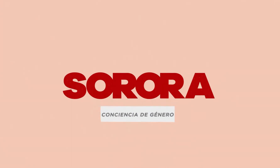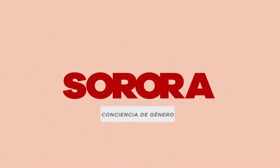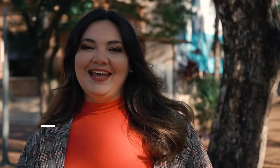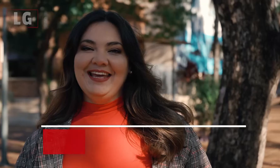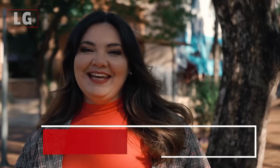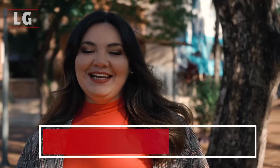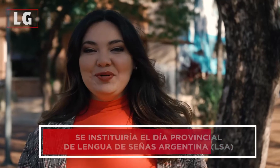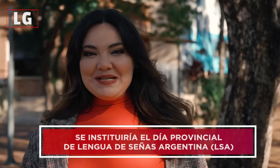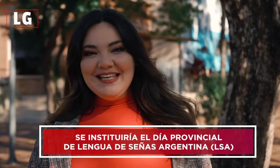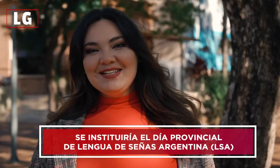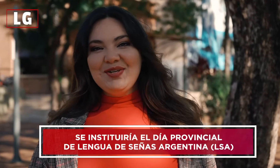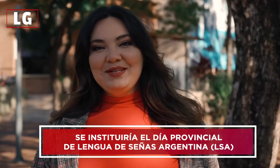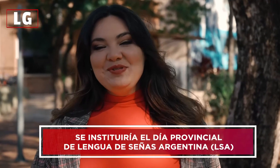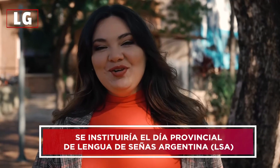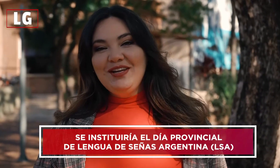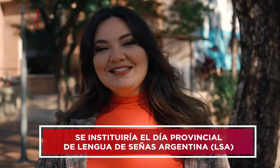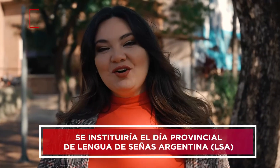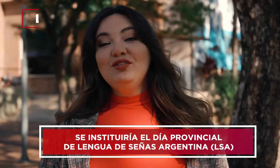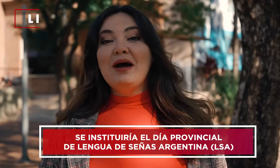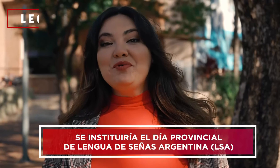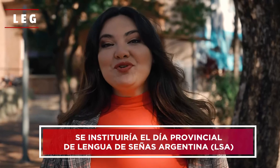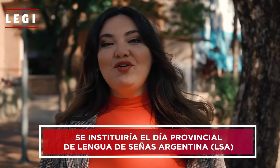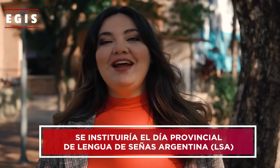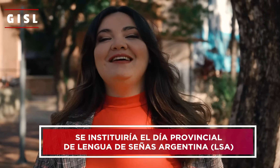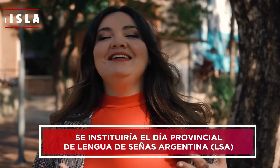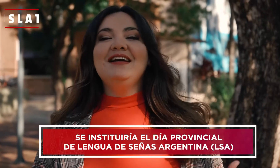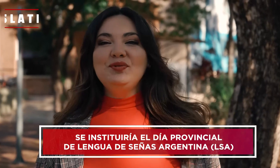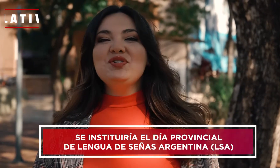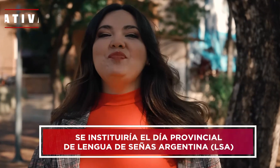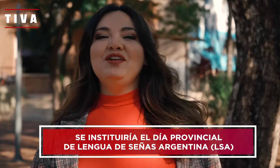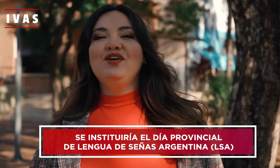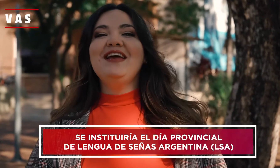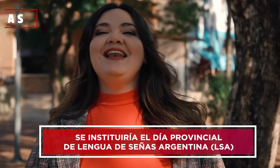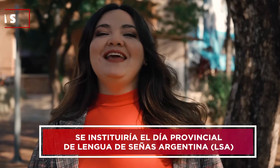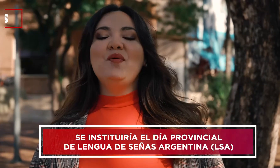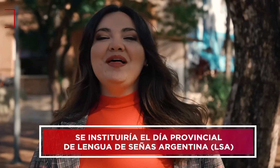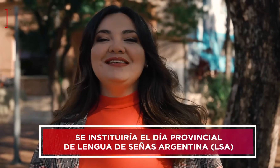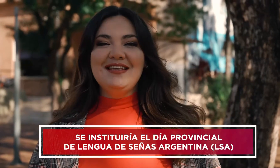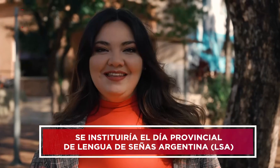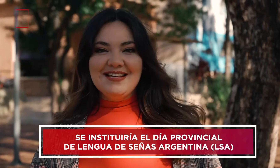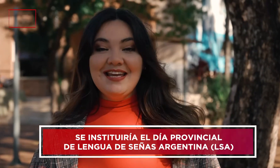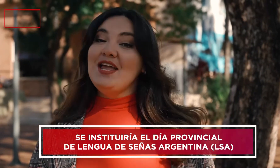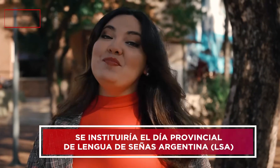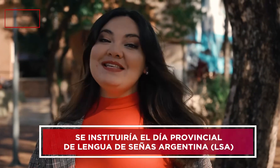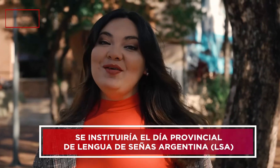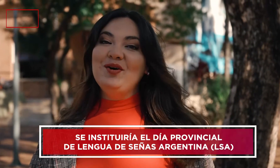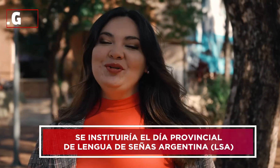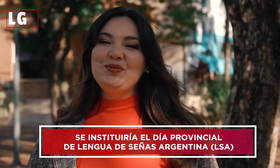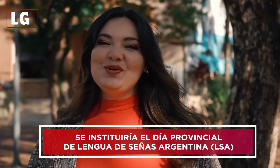En la Universidad Nacional de Misiones contamos con la Tecnicatura Superior en Lengua de Señas que el año pasado tuvo